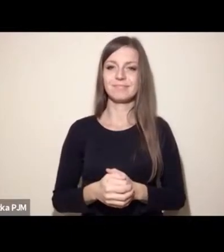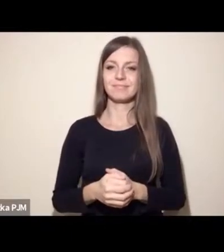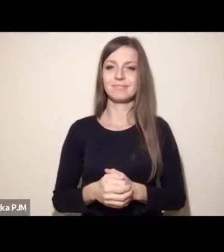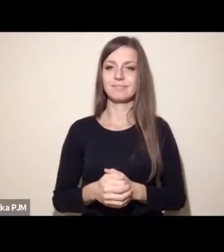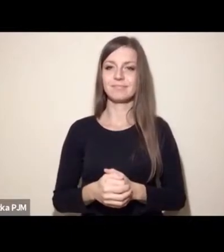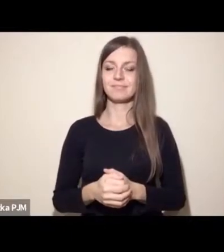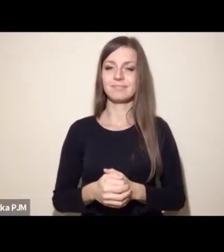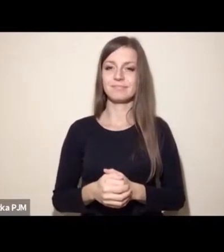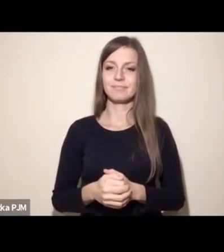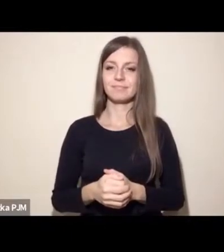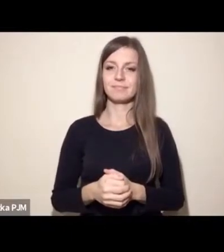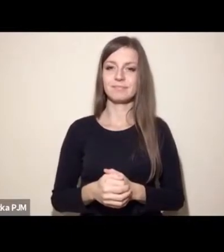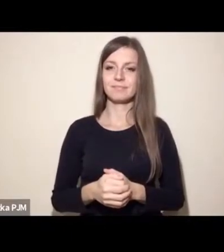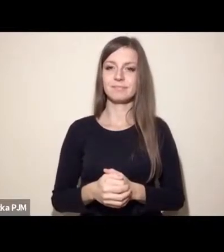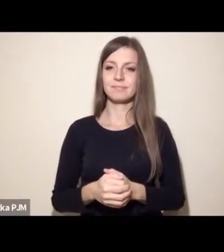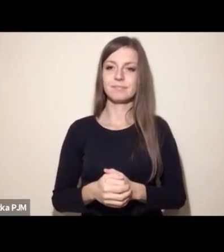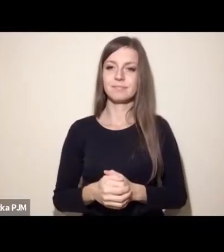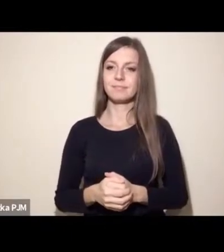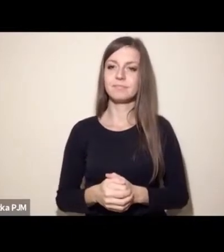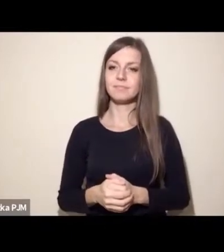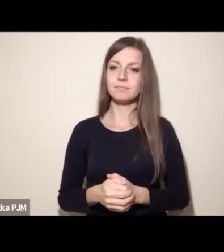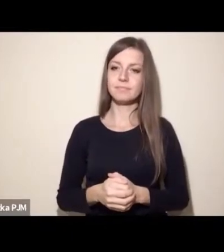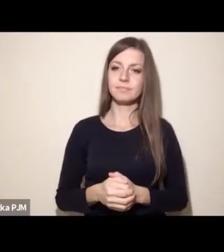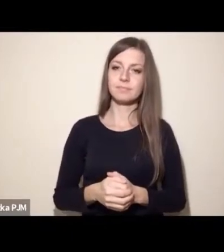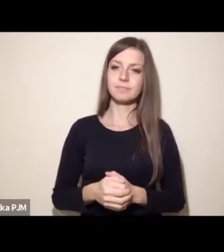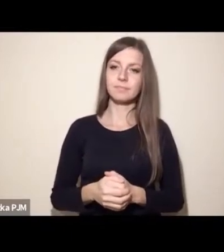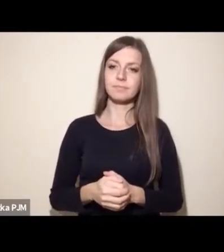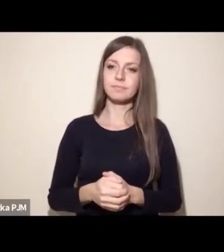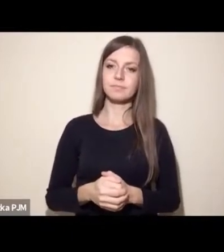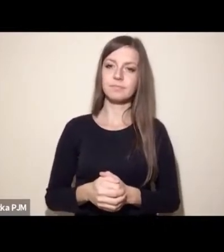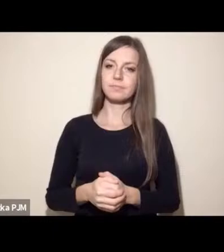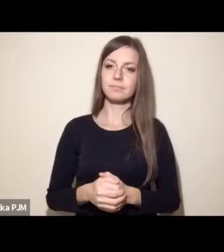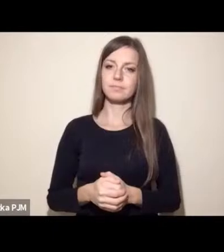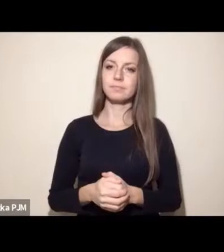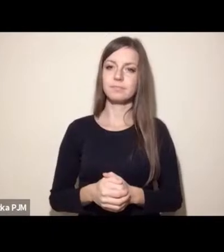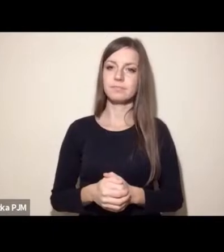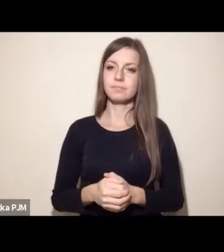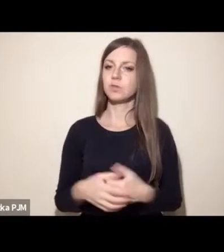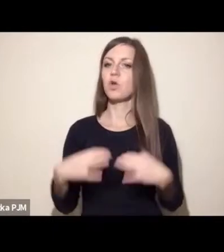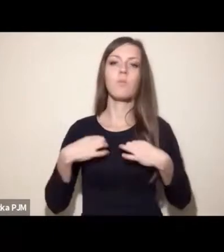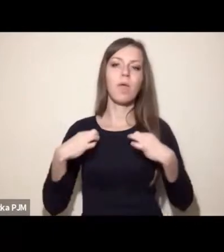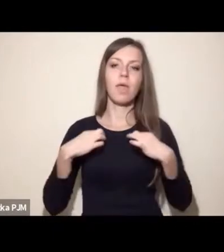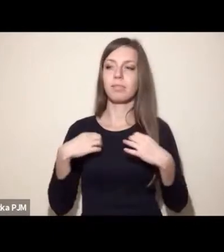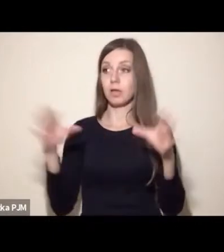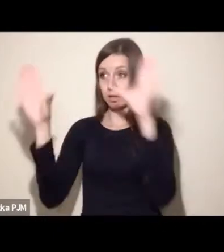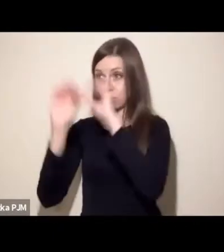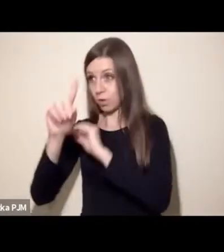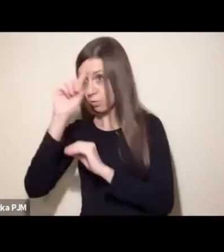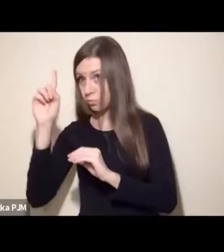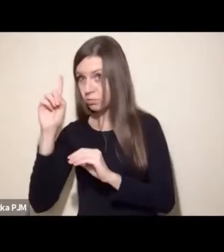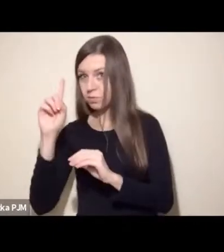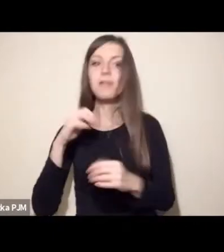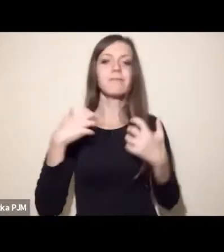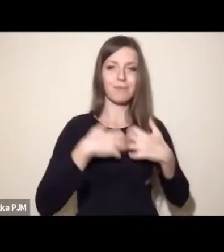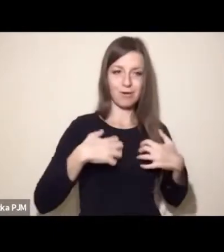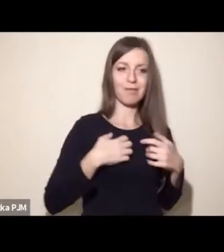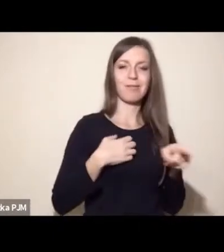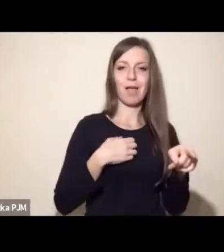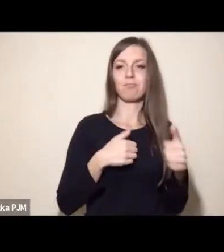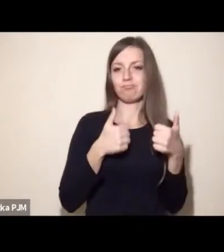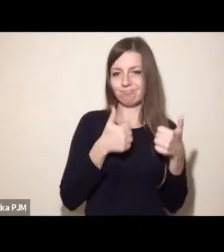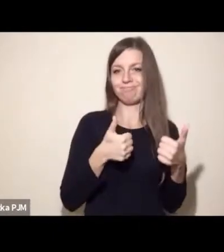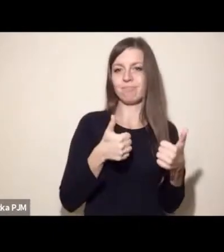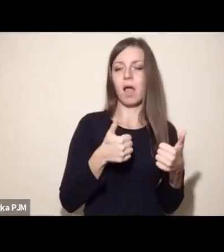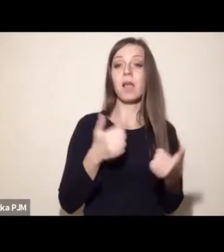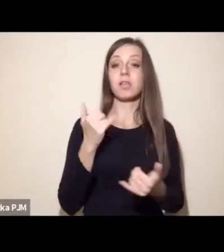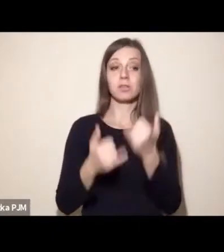na kogo, w którą stronę jest, w które jest kierowane. Podkreślam, że chodzi tutaj